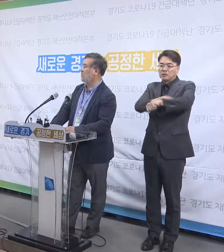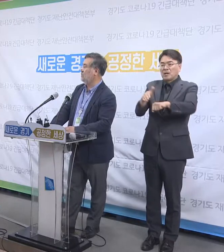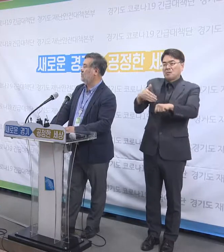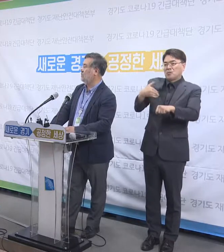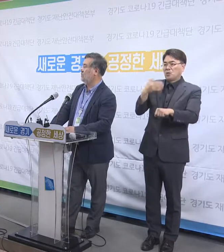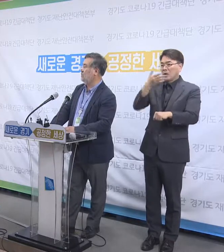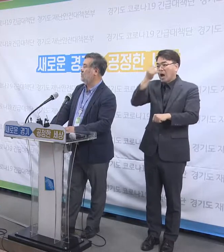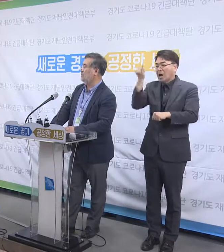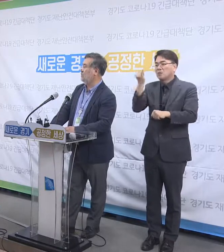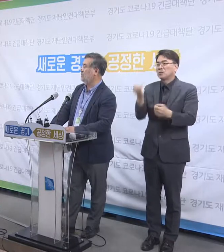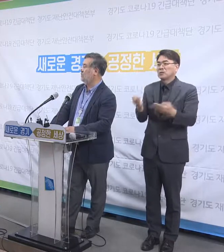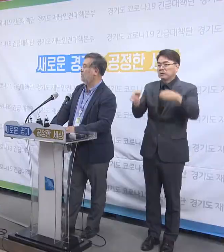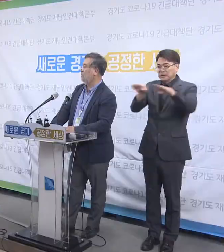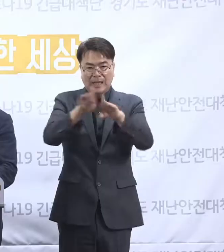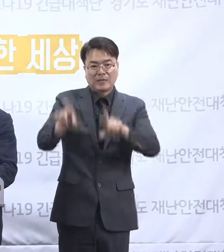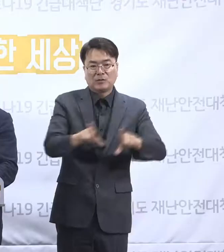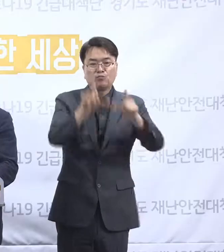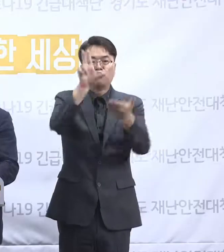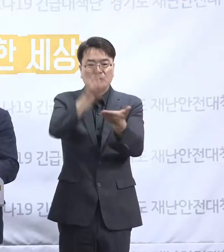입장을 물어보셨습니다.